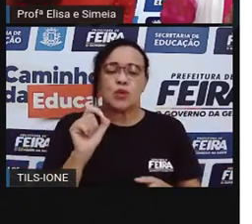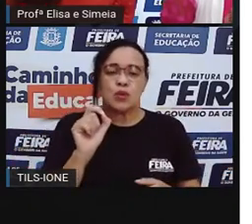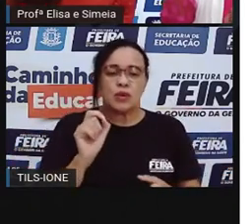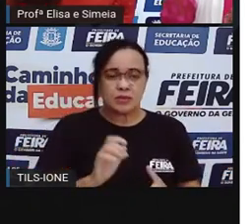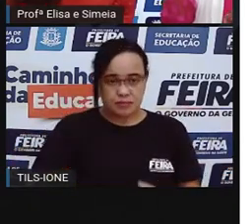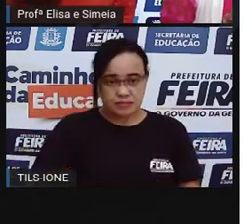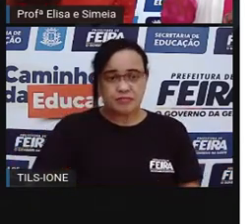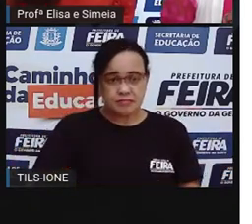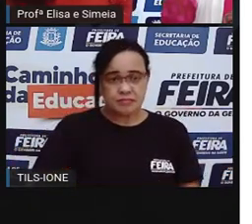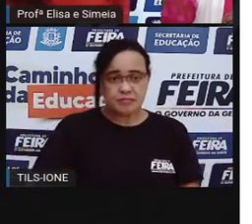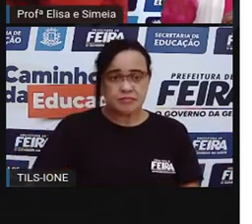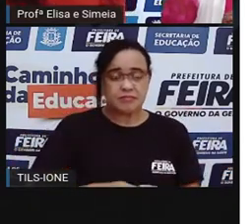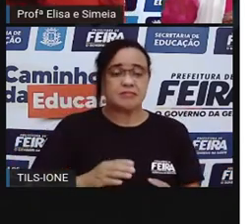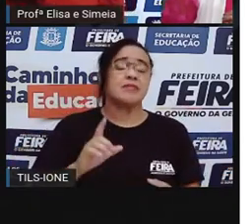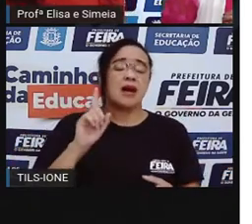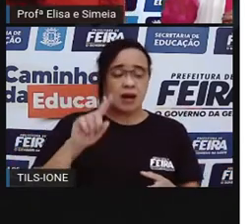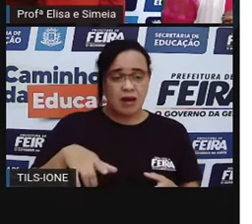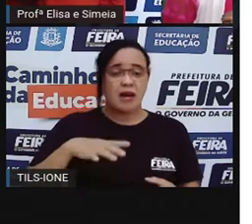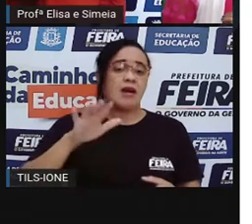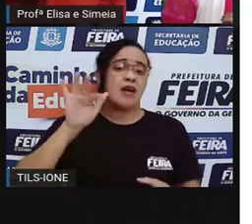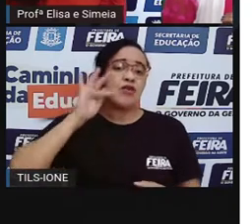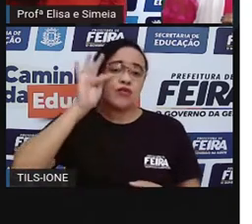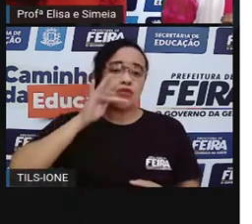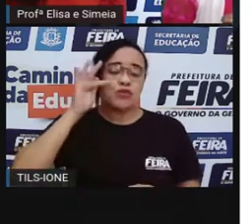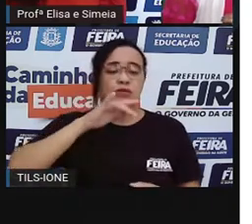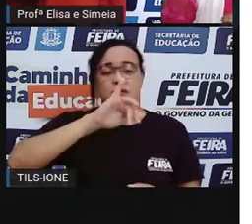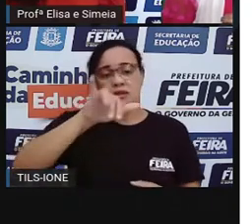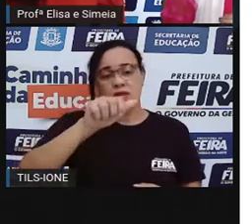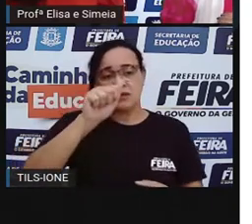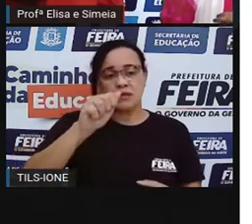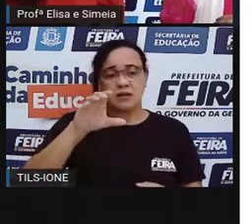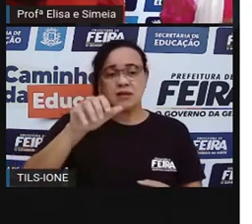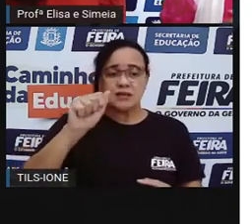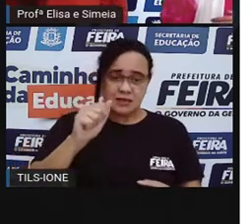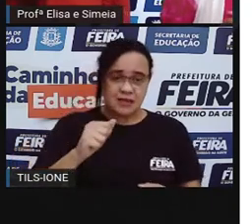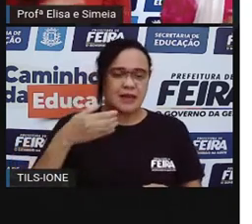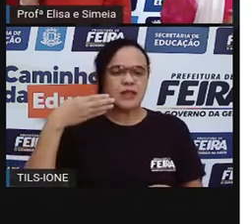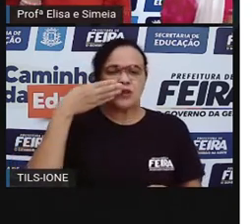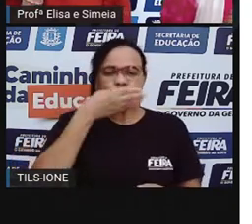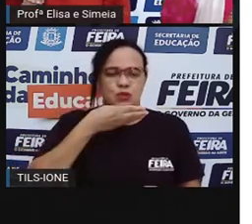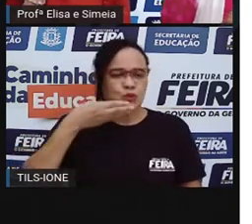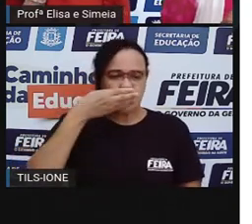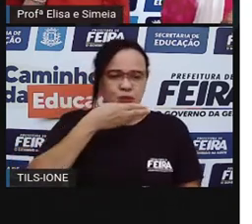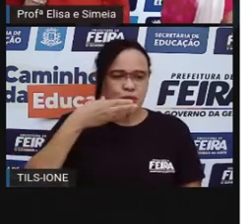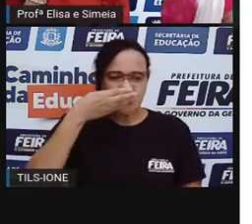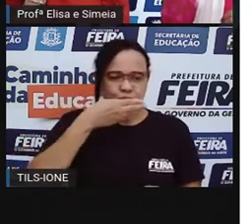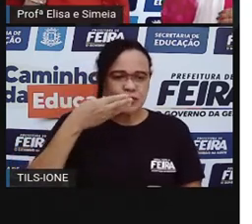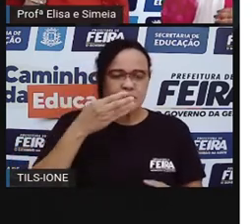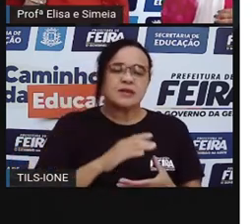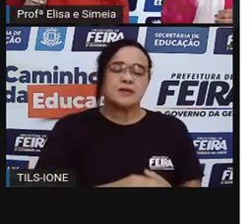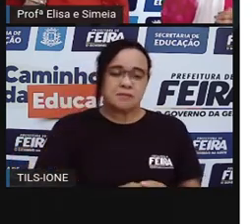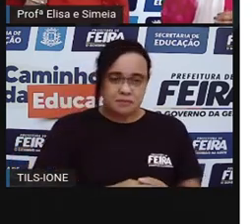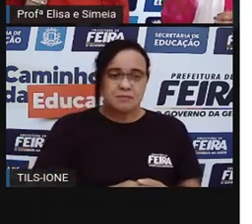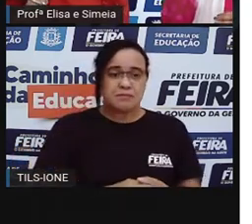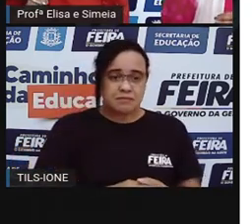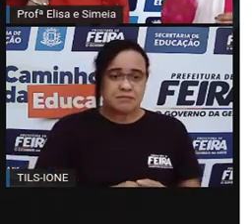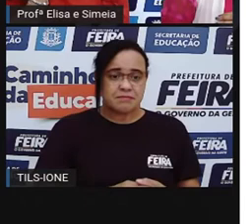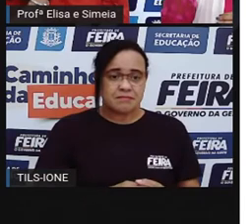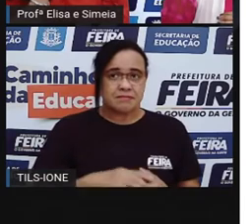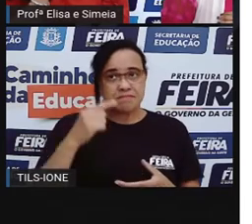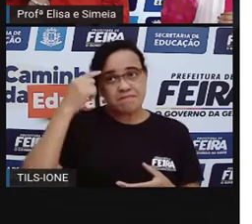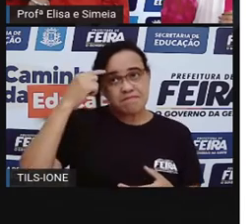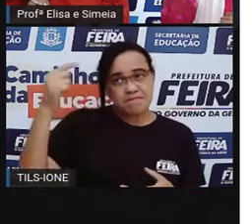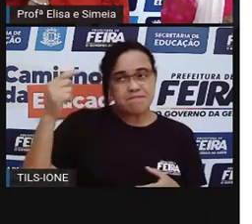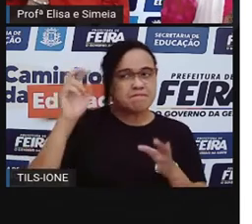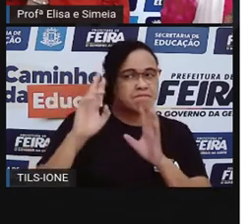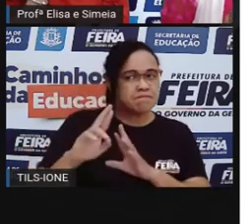A jaca. A jaca. A jaca é um sabor doce. É uma fruta de sabor doce. Agora, vamos pensar em uma coisa que é bem